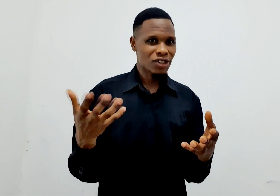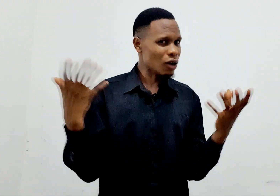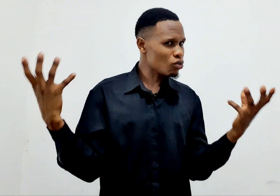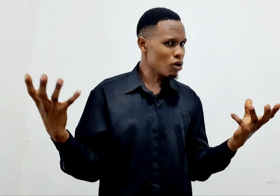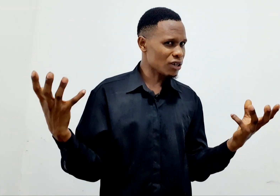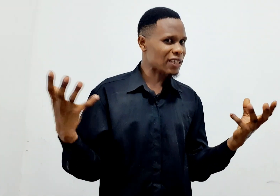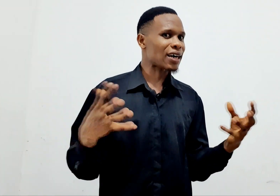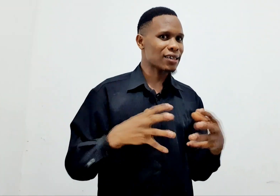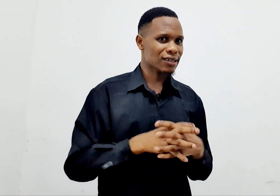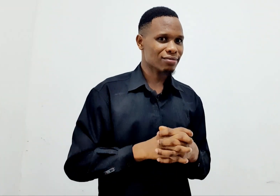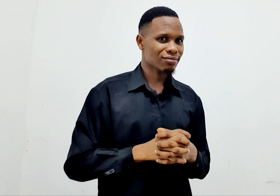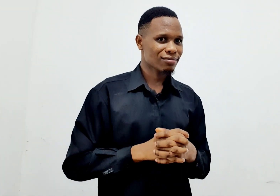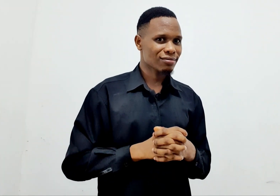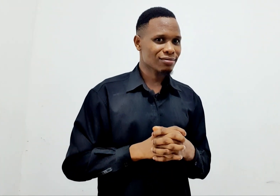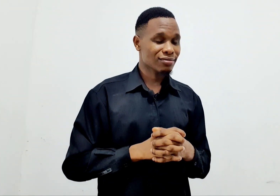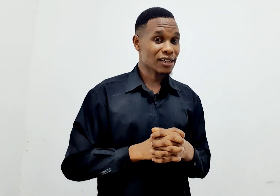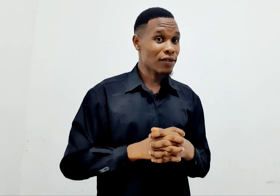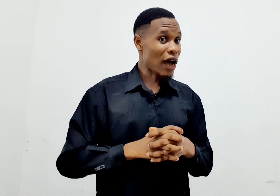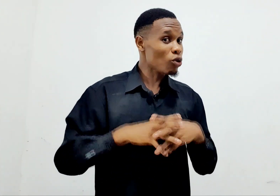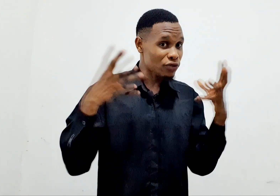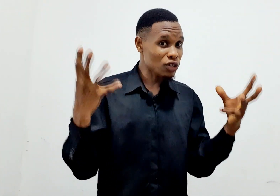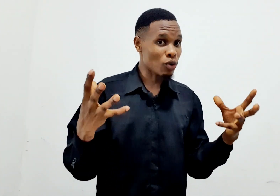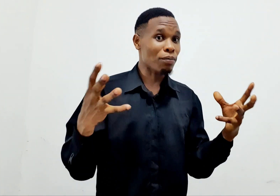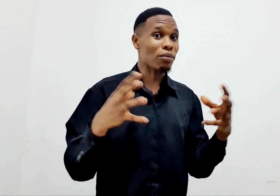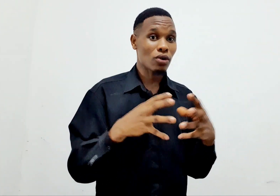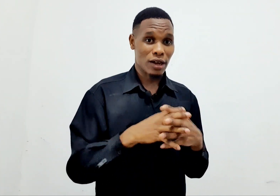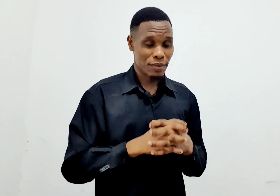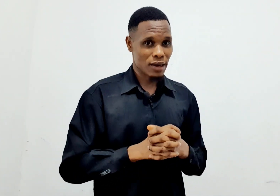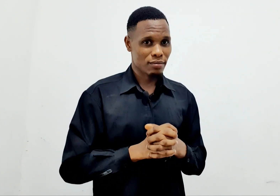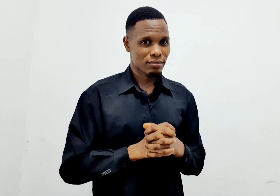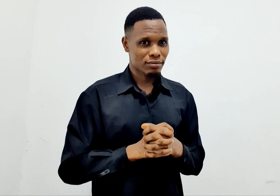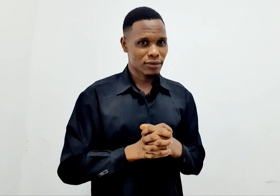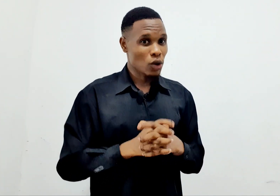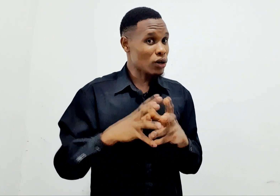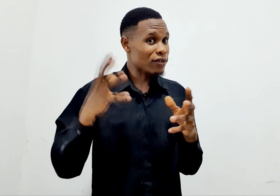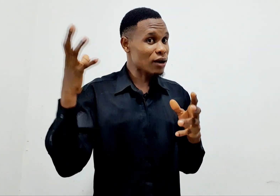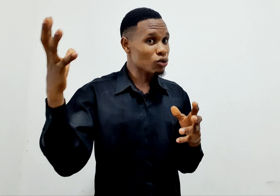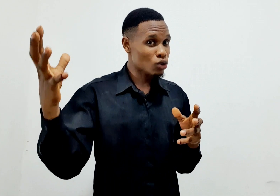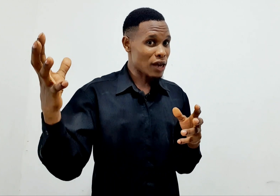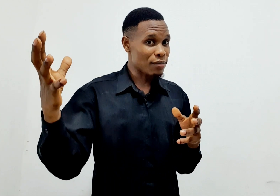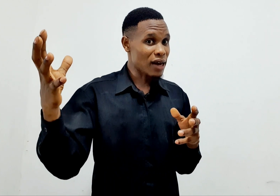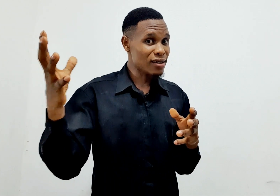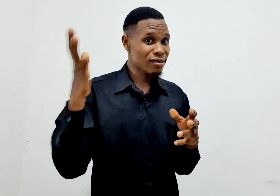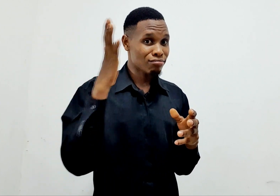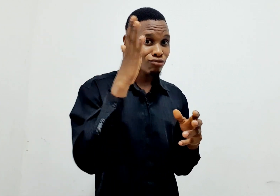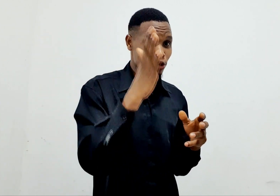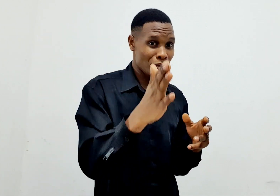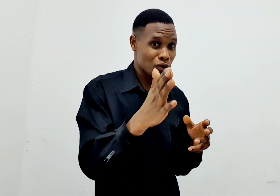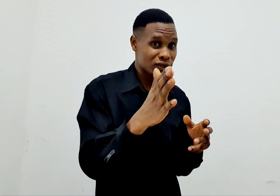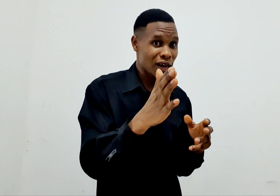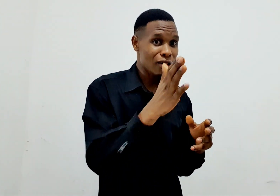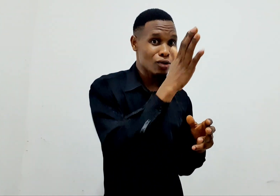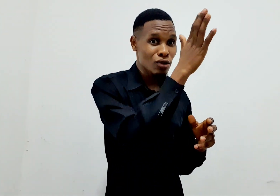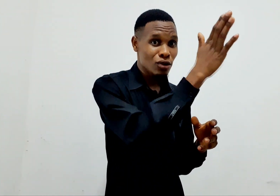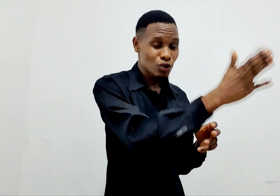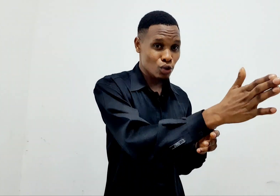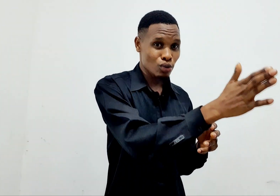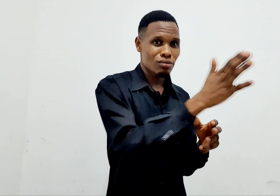Chagua unataka nini. Au vyote kwa pamungunya pia. Kuna vitabu juu ya imani. Juu ya mausiano. Juu